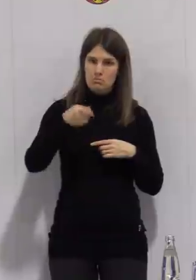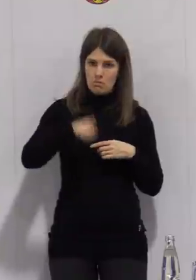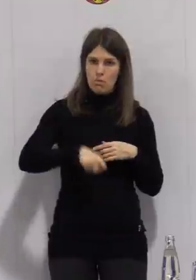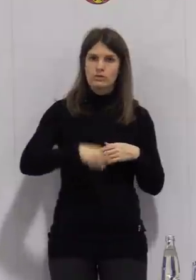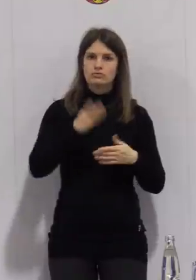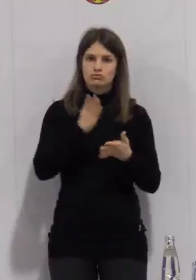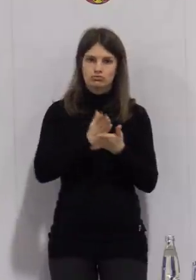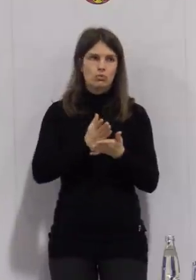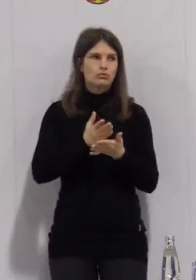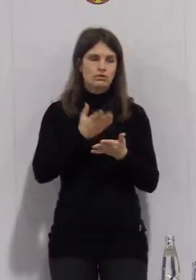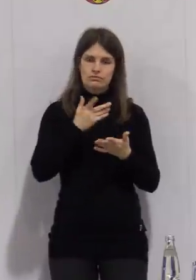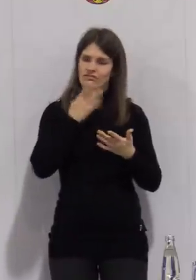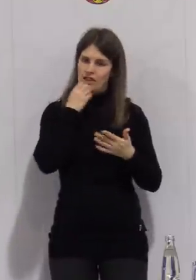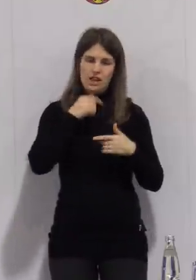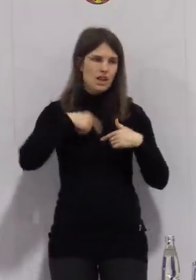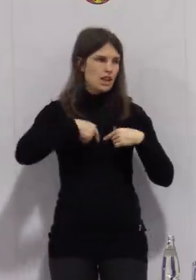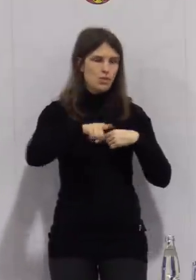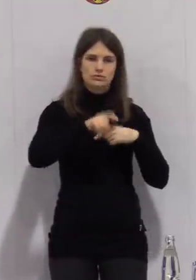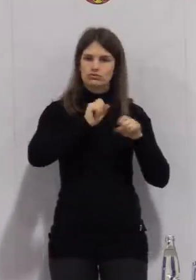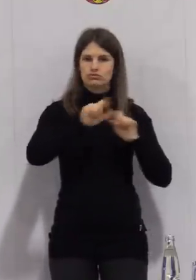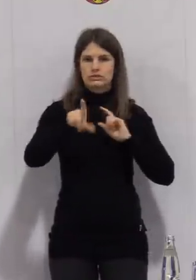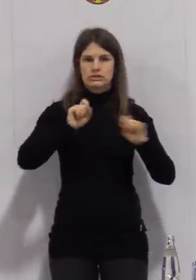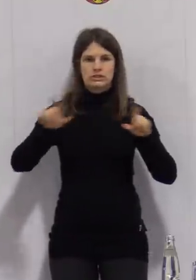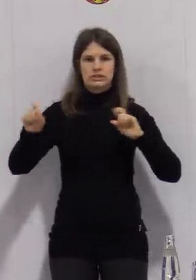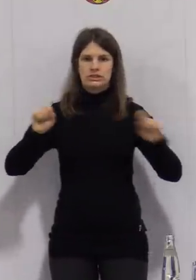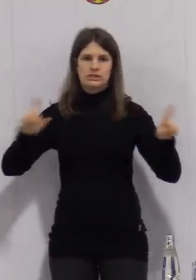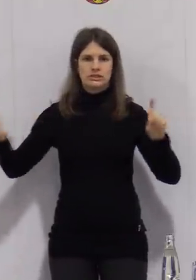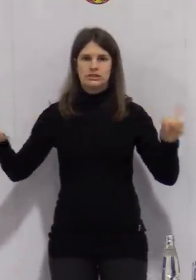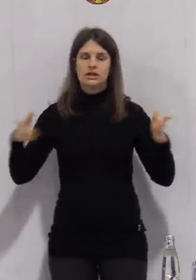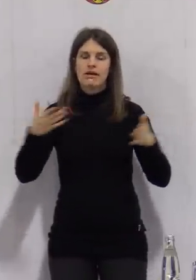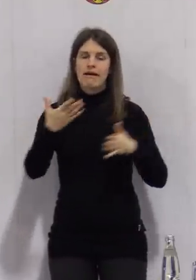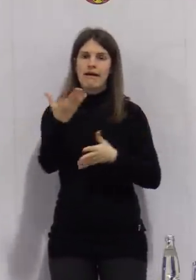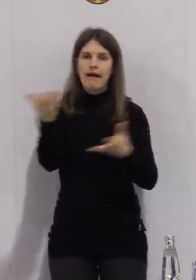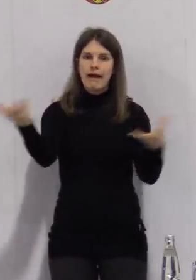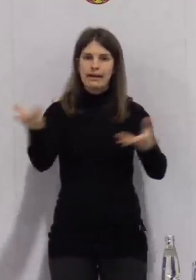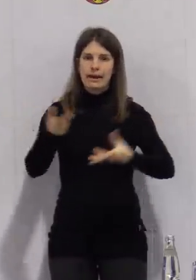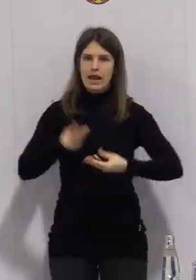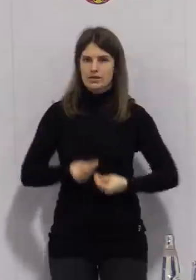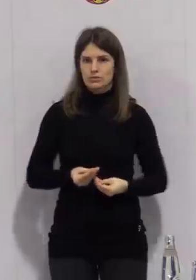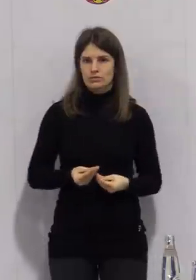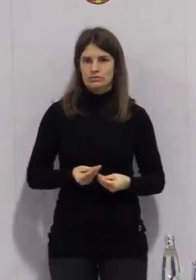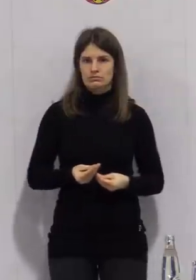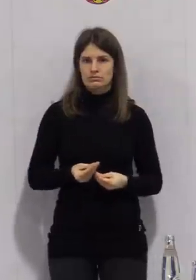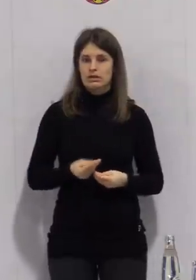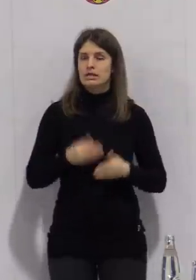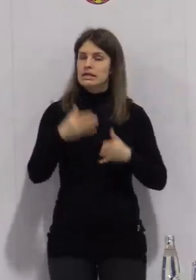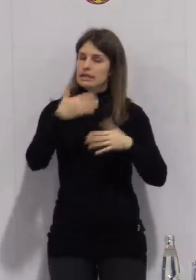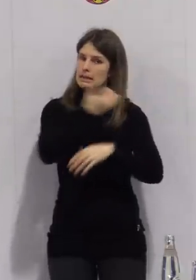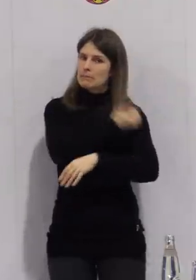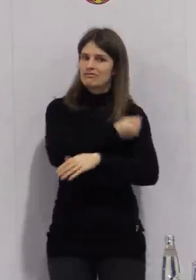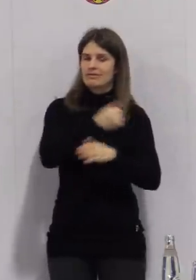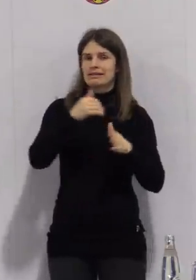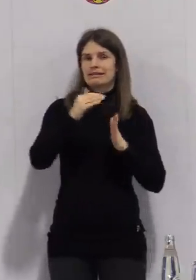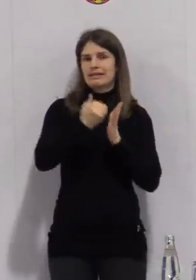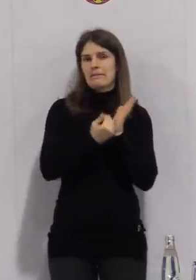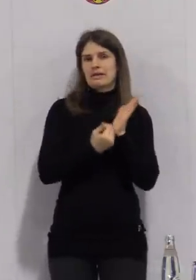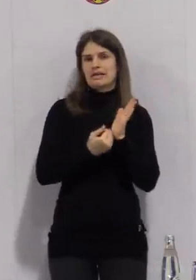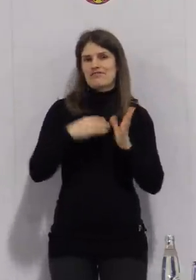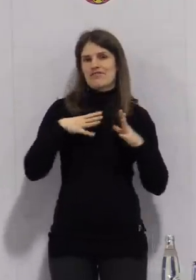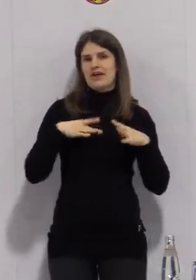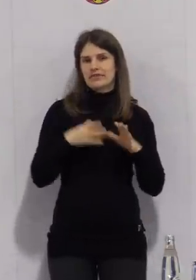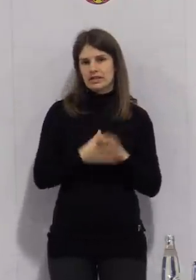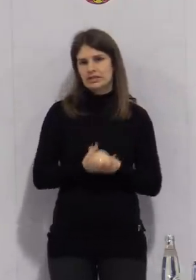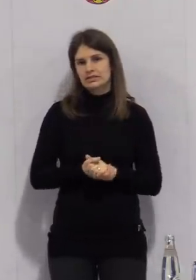entsprechende Einladungen erhalten zu einem freiwilligen Impftermin. Ich komme darauf, wie gesagt,